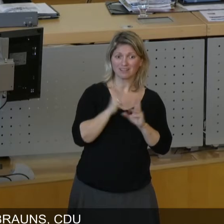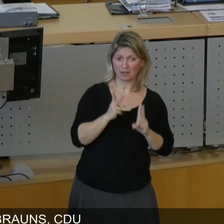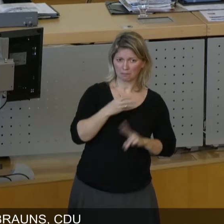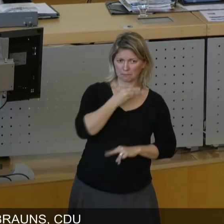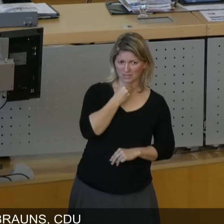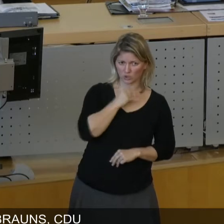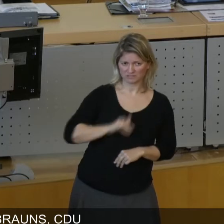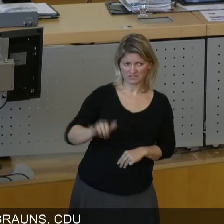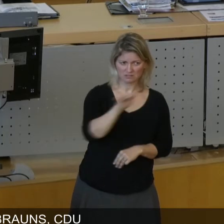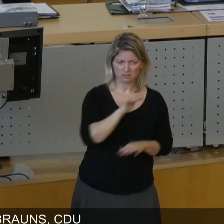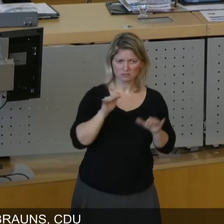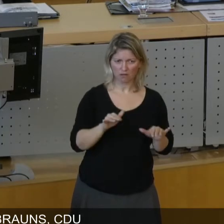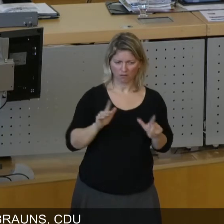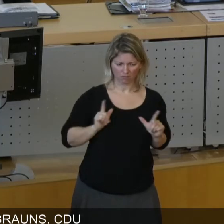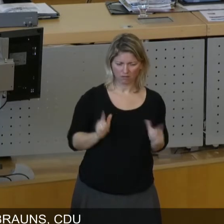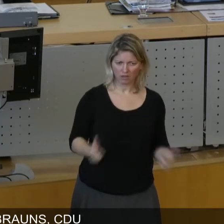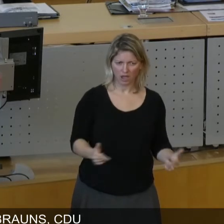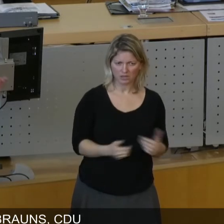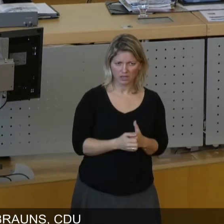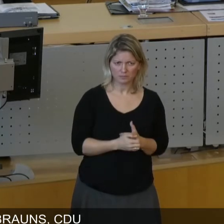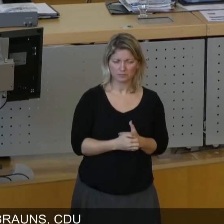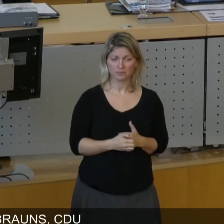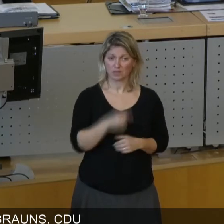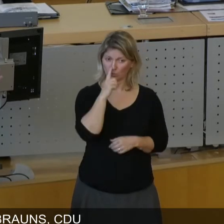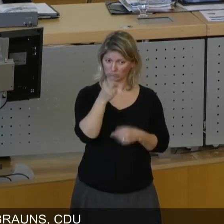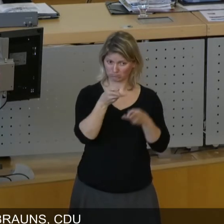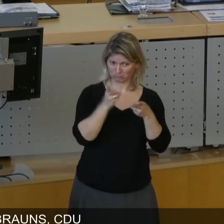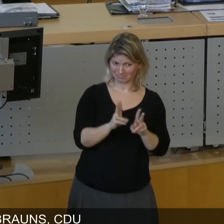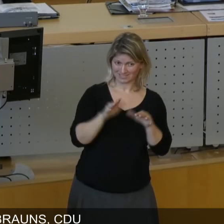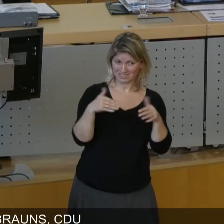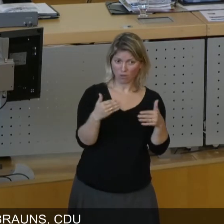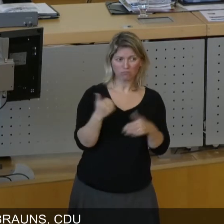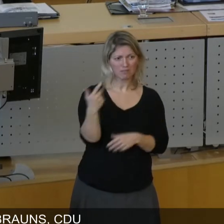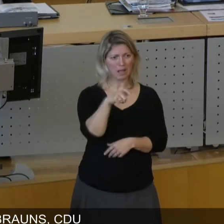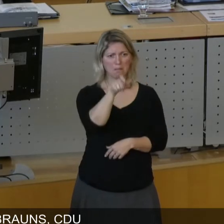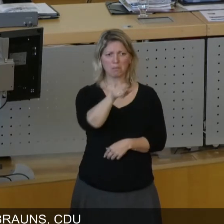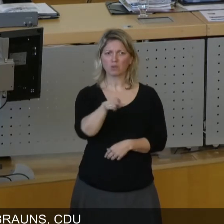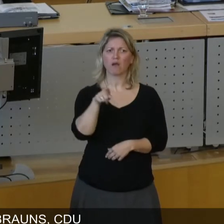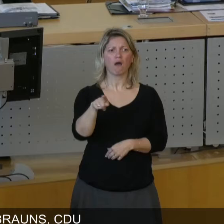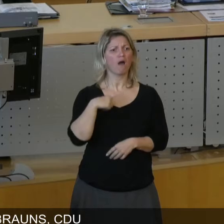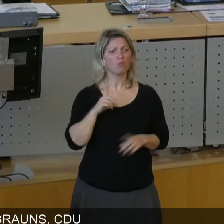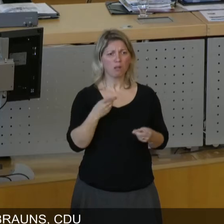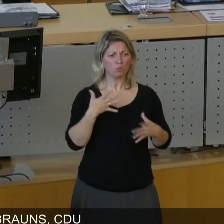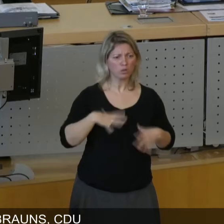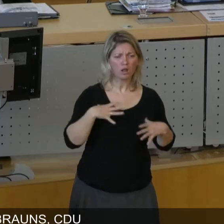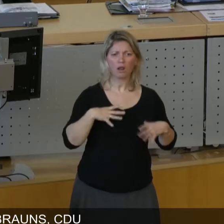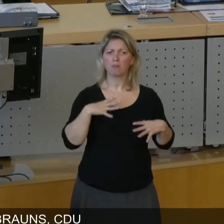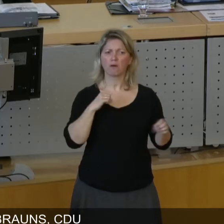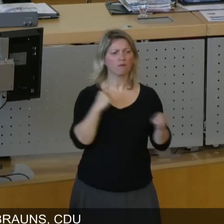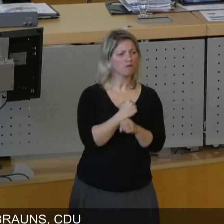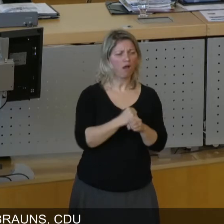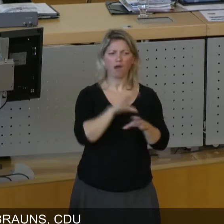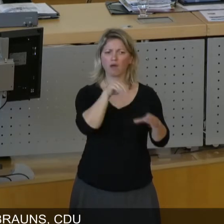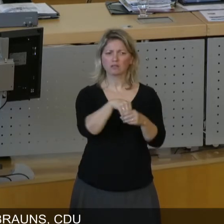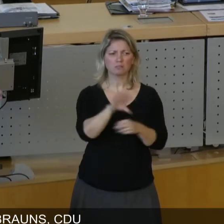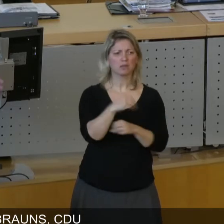Damen und Herren. Es müsste, wenn Sie recht haben, dass Bürger sich nicht beteiligen können, wie auch immer, und damit etwas sie